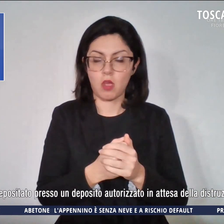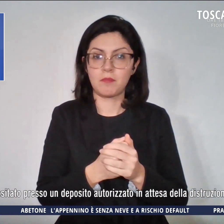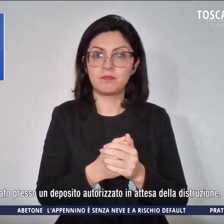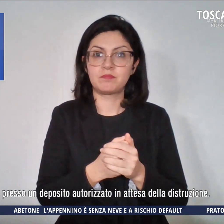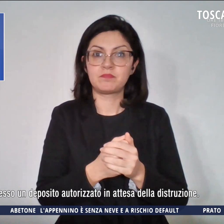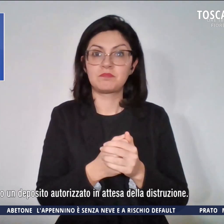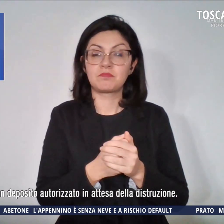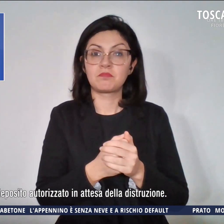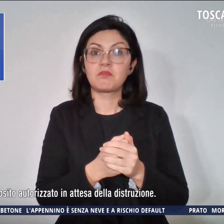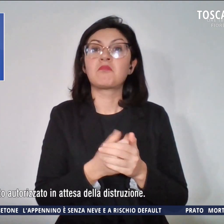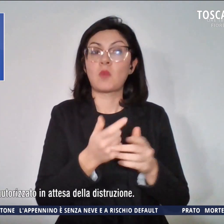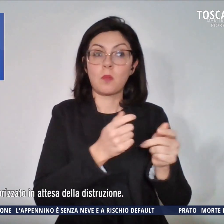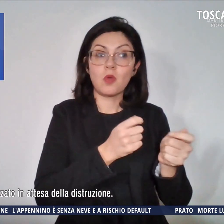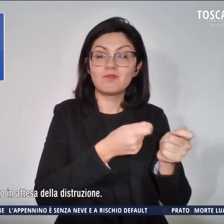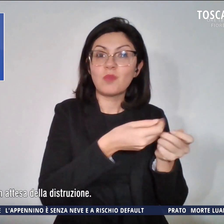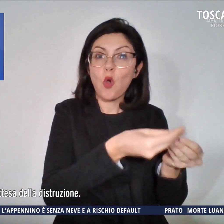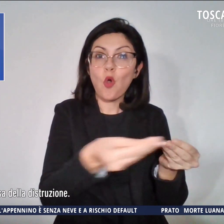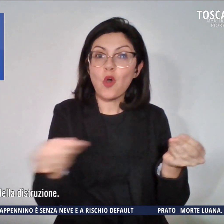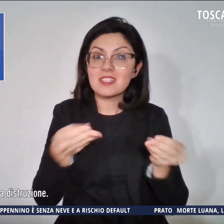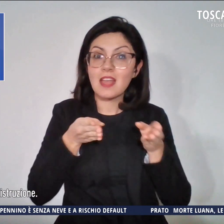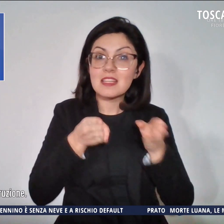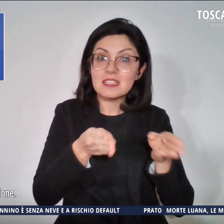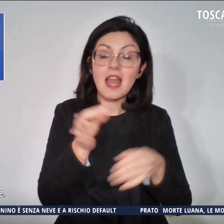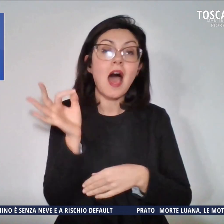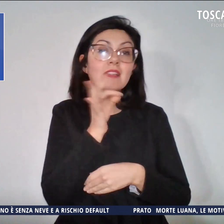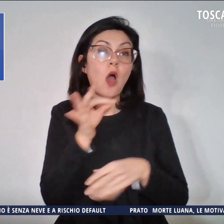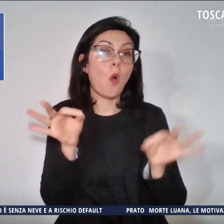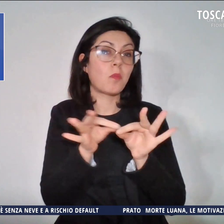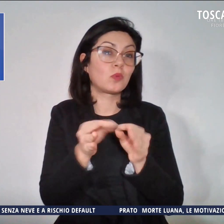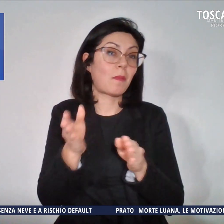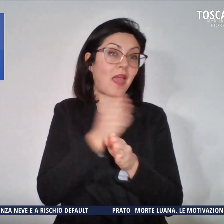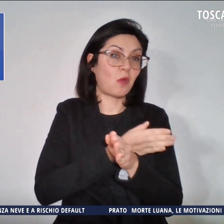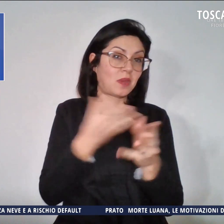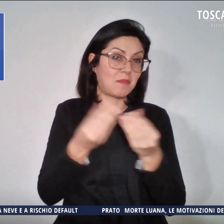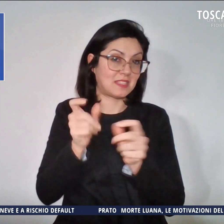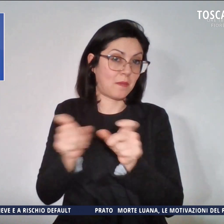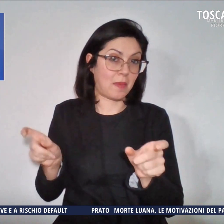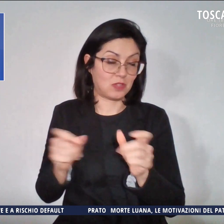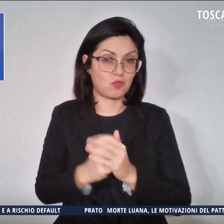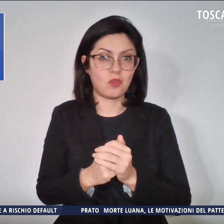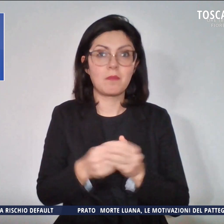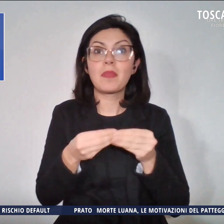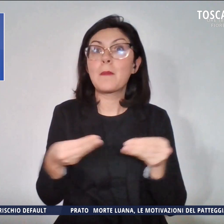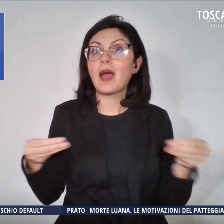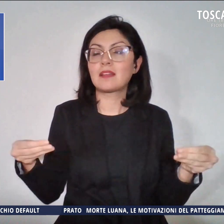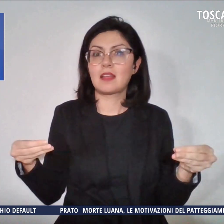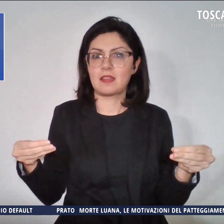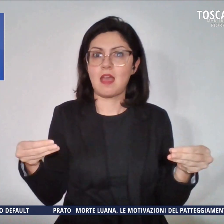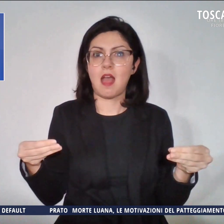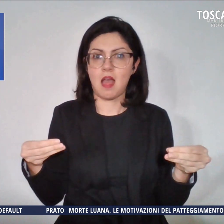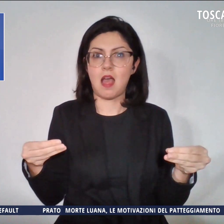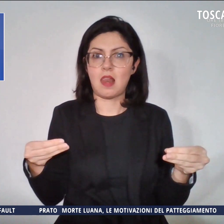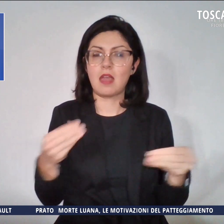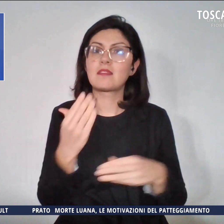consegne in strada o previo appuntamento con l'acquirente. Il materiale consiste in batterie